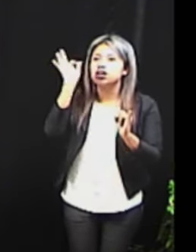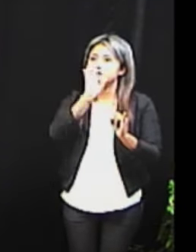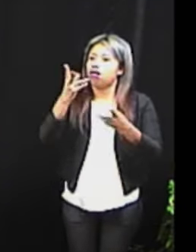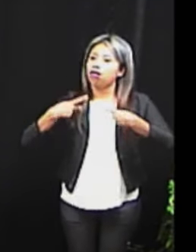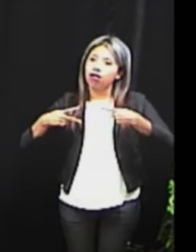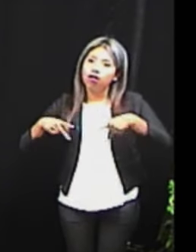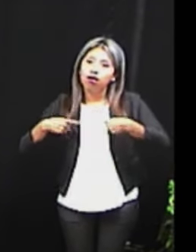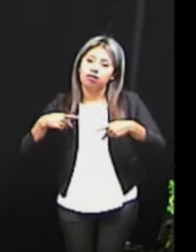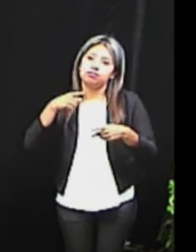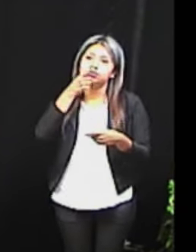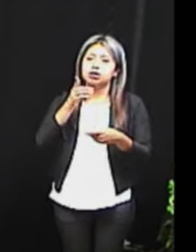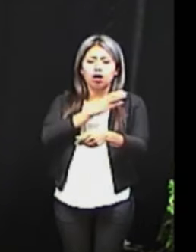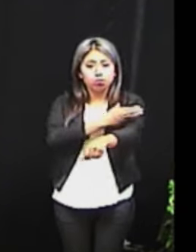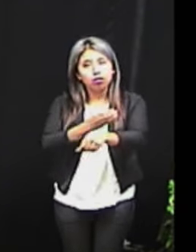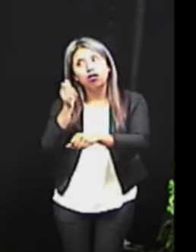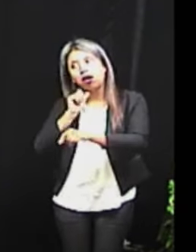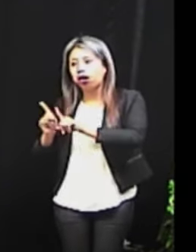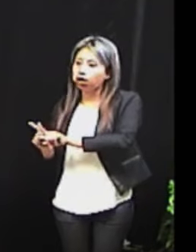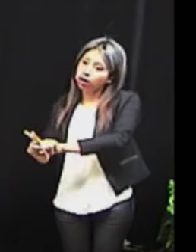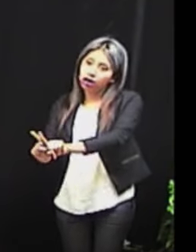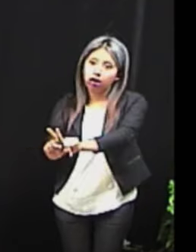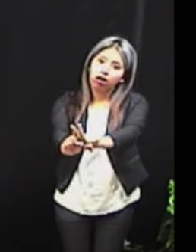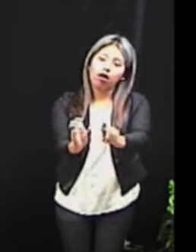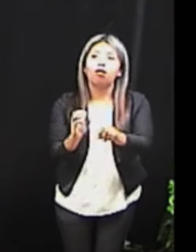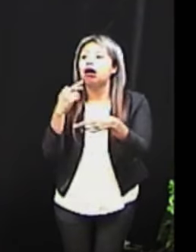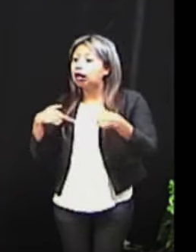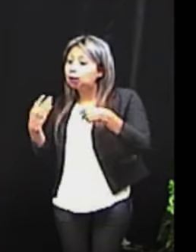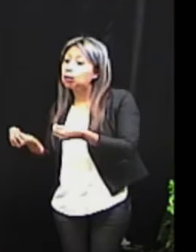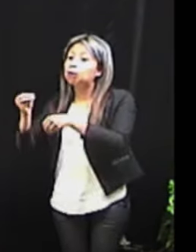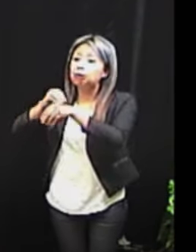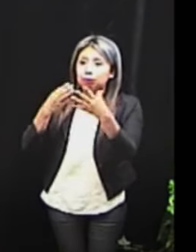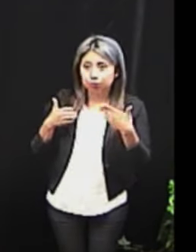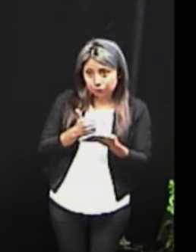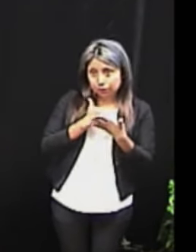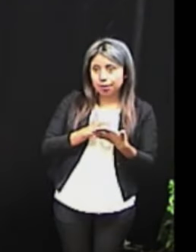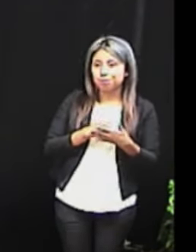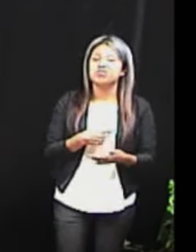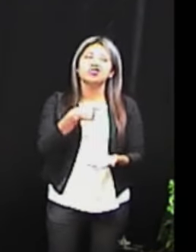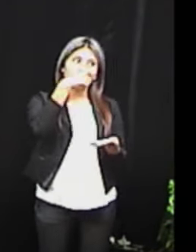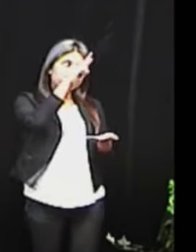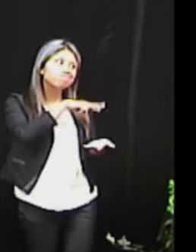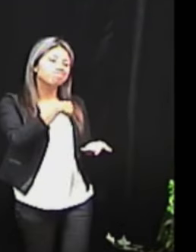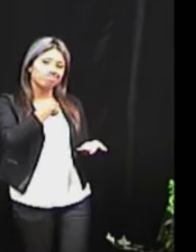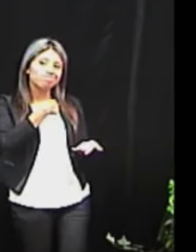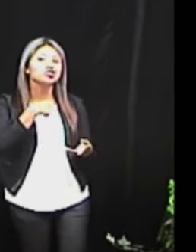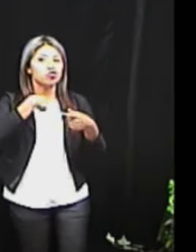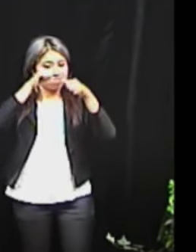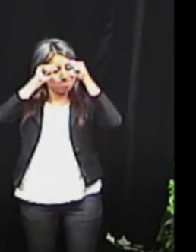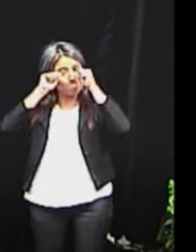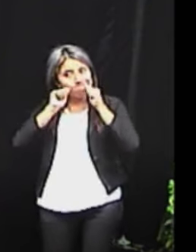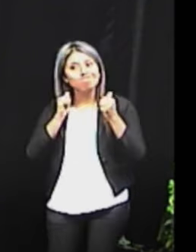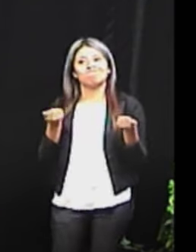quisieran ser acompañadas para ir al baño o para vestirse. Yo soy uno de ellos. Yo soy ciego.